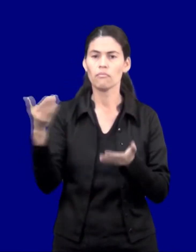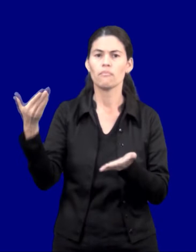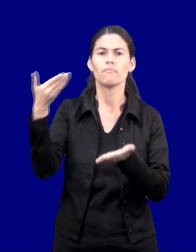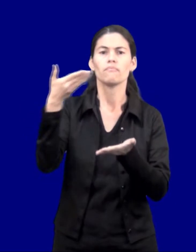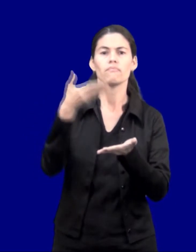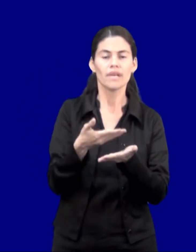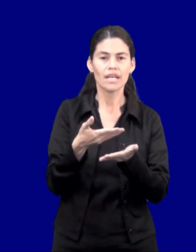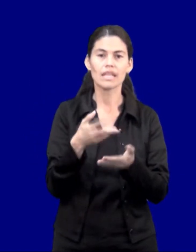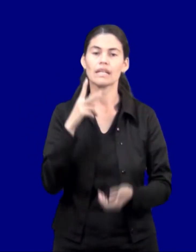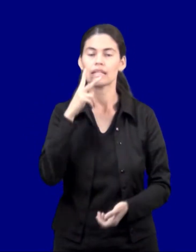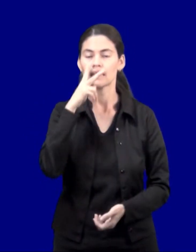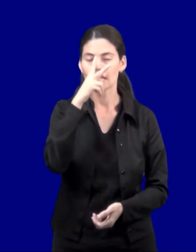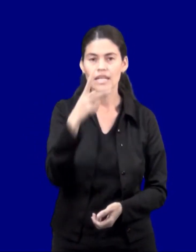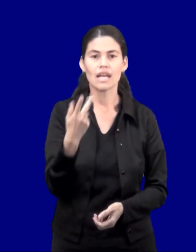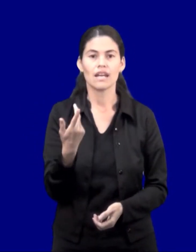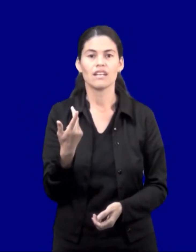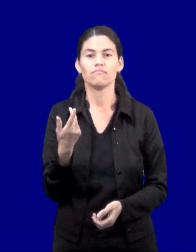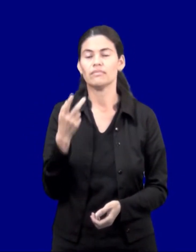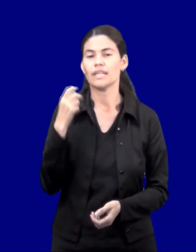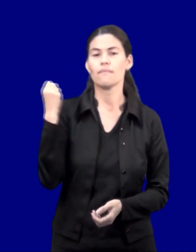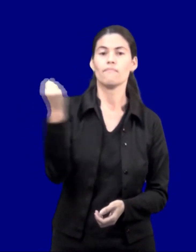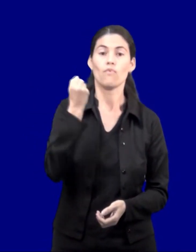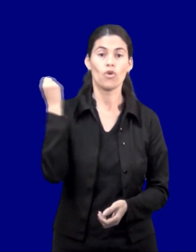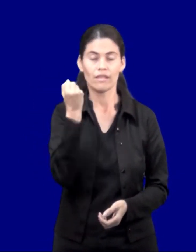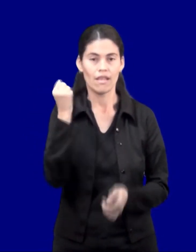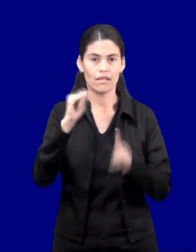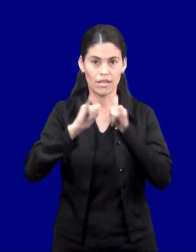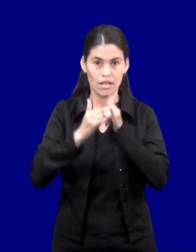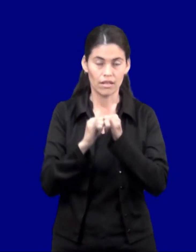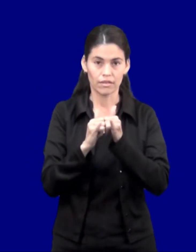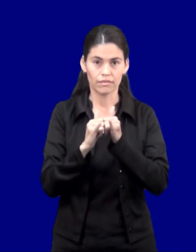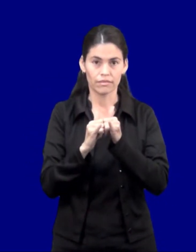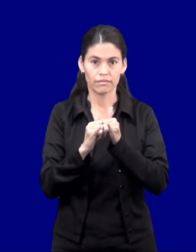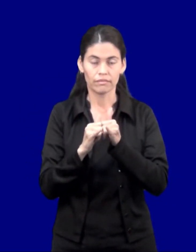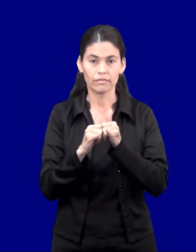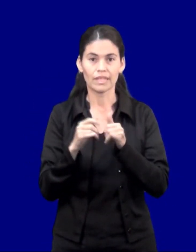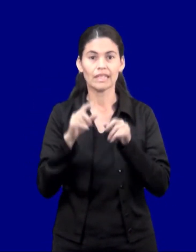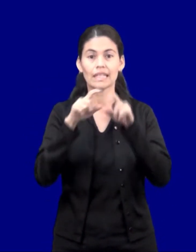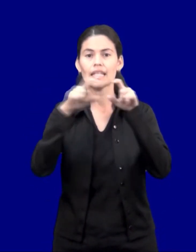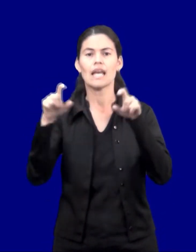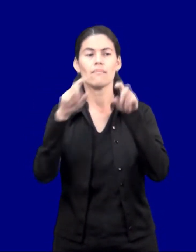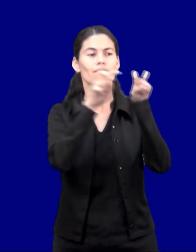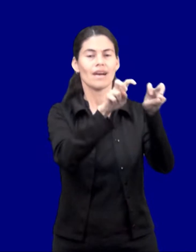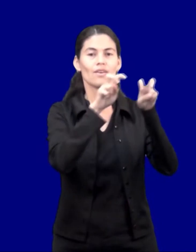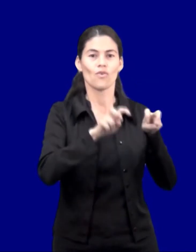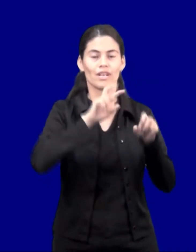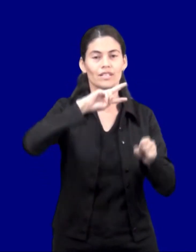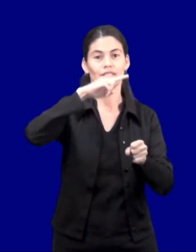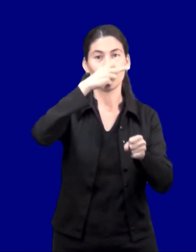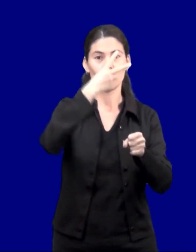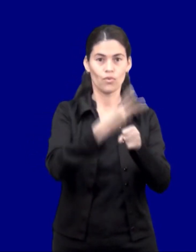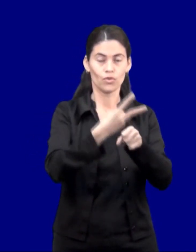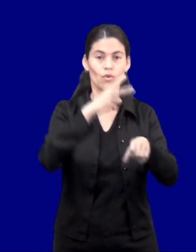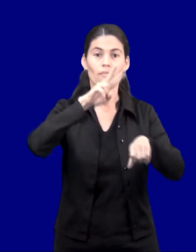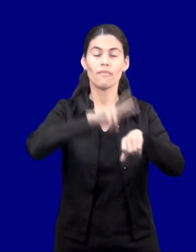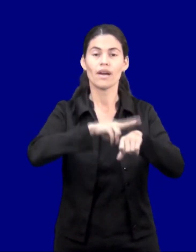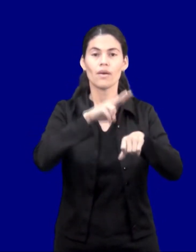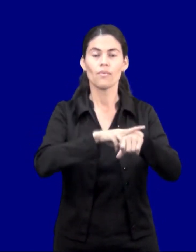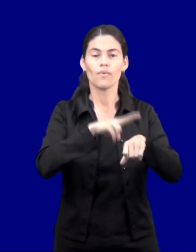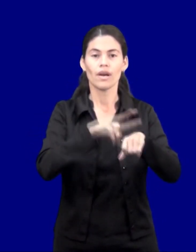donde solicita la declaración de interés lingüístico a favor del evento Segundo Congreso Paraguayo